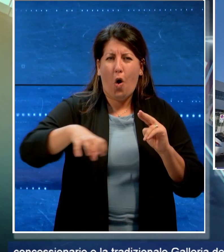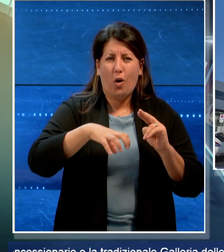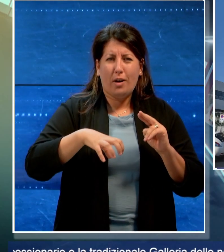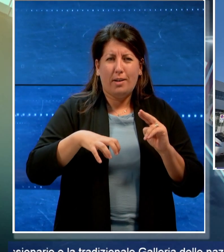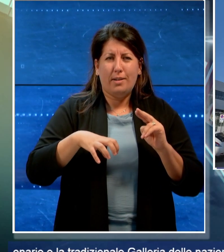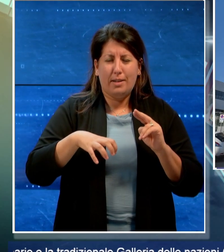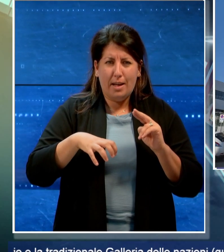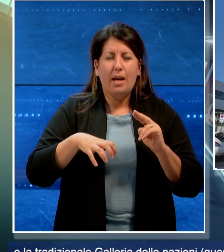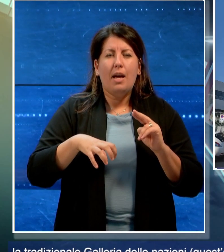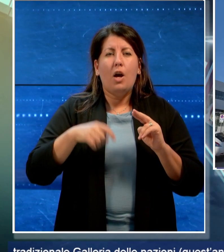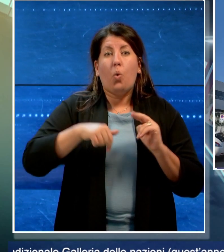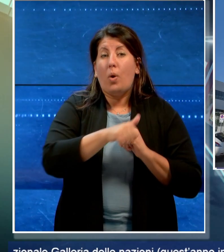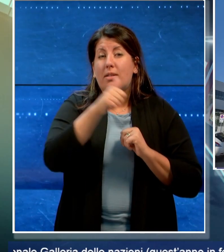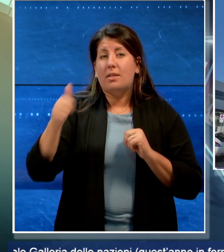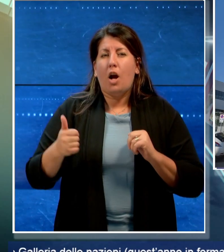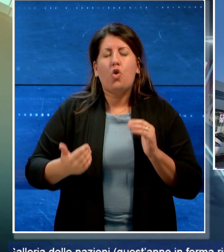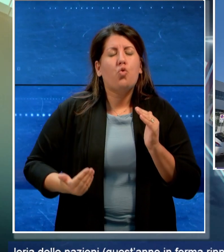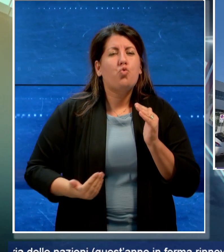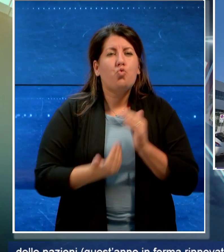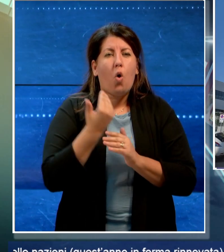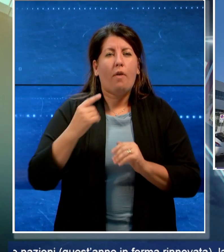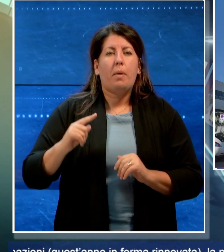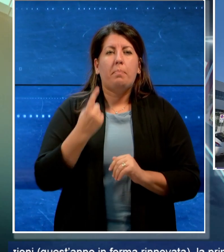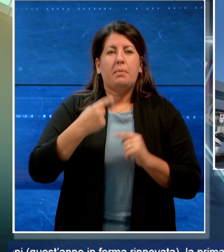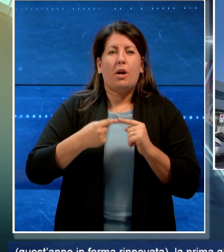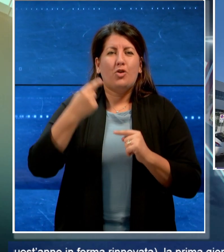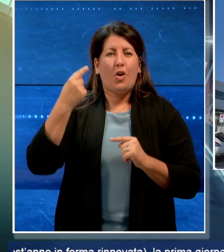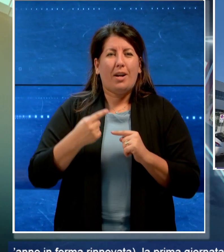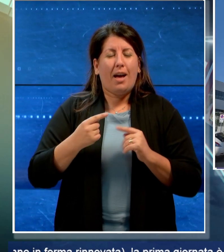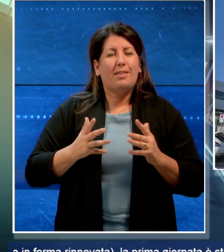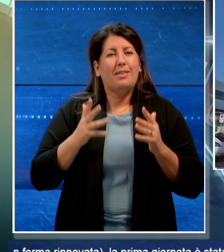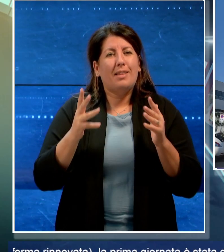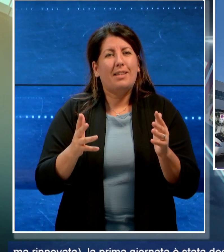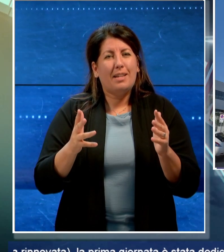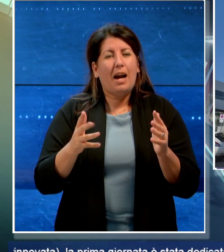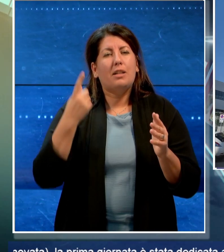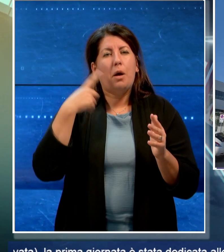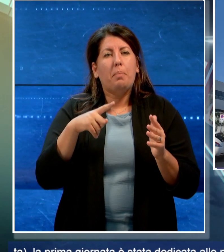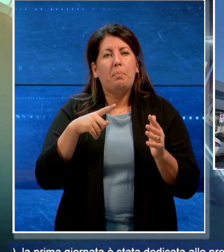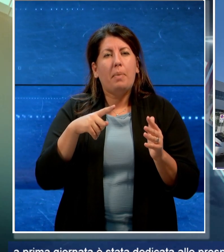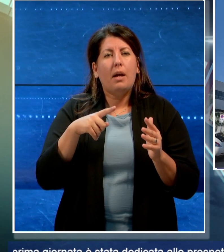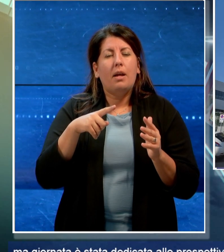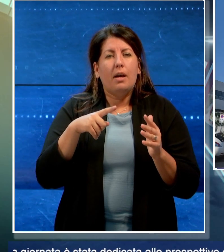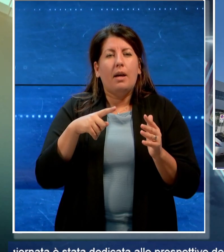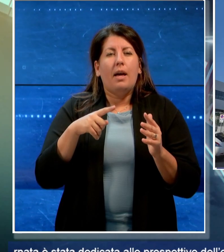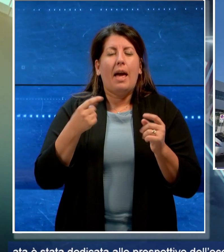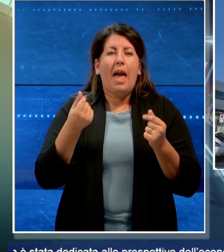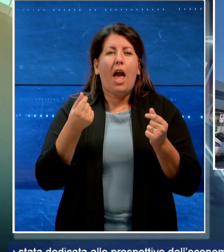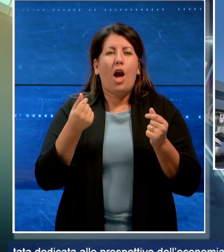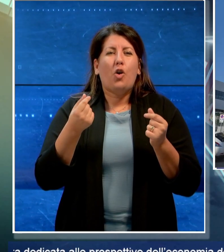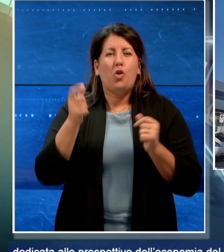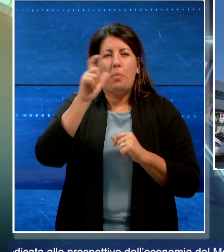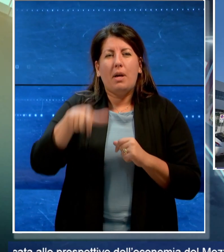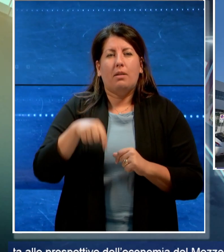'anno in forma rinnovata, la prima giornata è stata dedicata alle prospettive della economia del